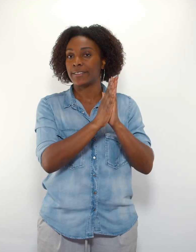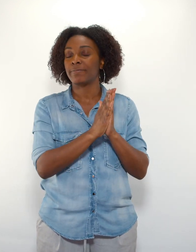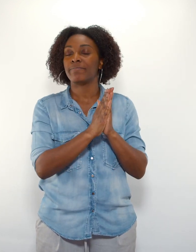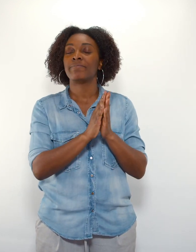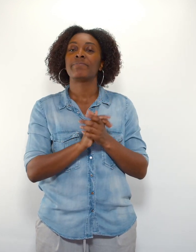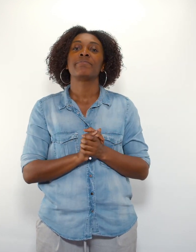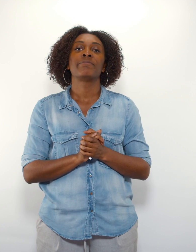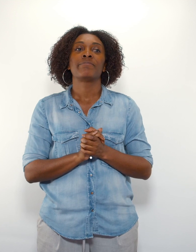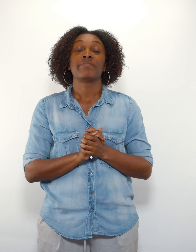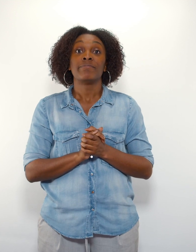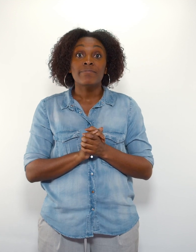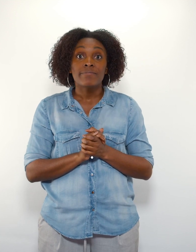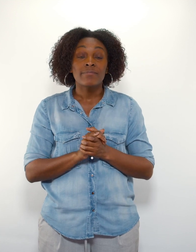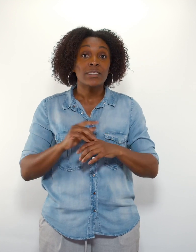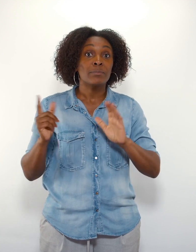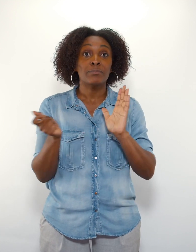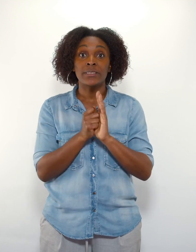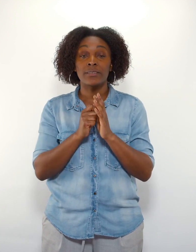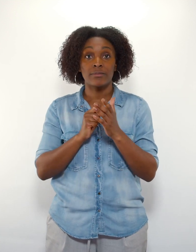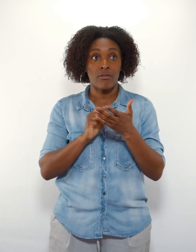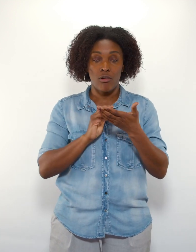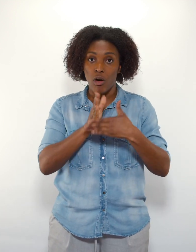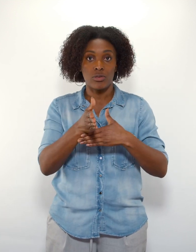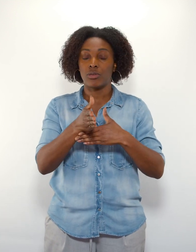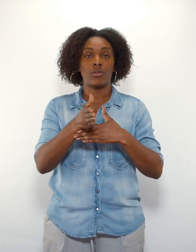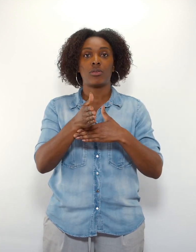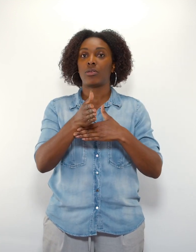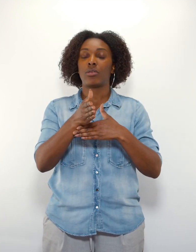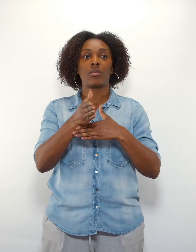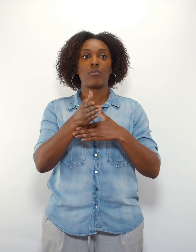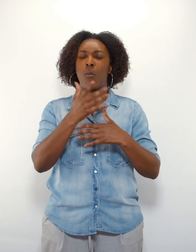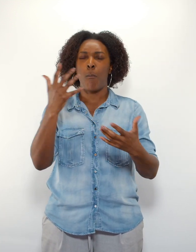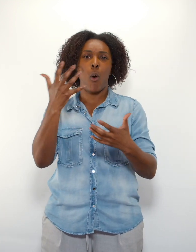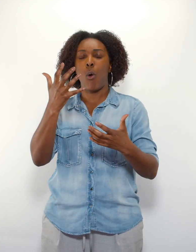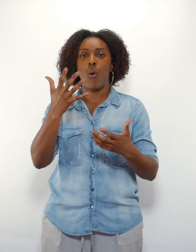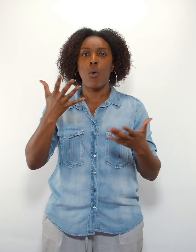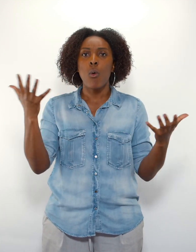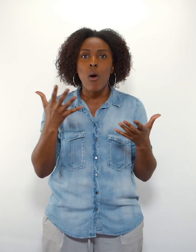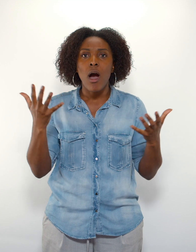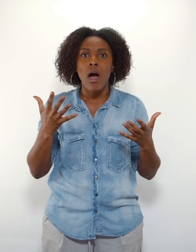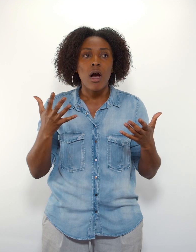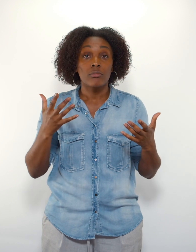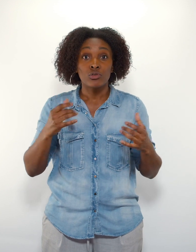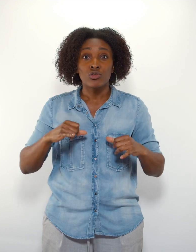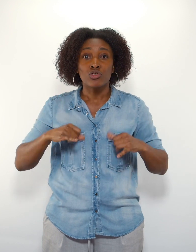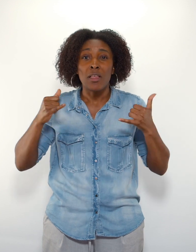'église. Et lorsque je me suis rendu à l'église, j'ai été frappé par une chose précise. Quand je suis arrivé, il y avait beaucoup de jeunes.